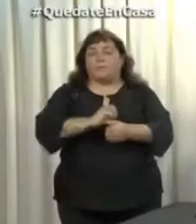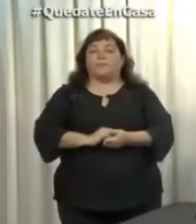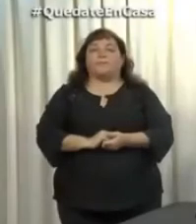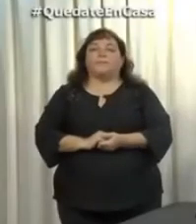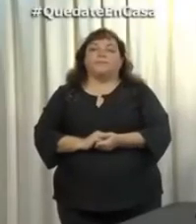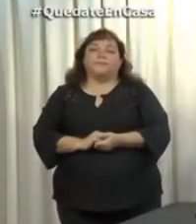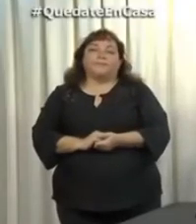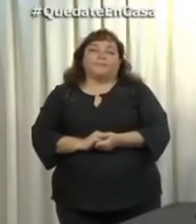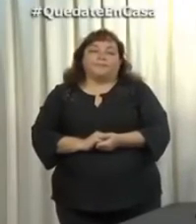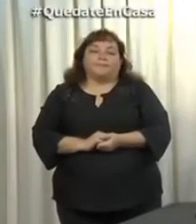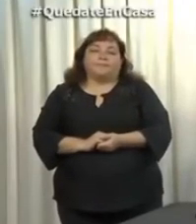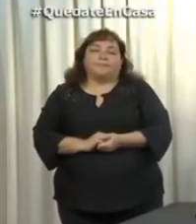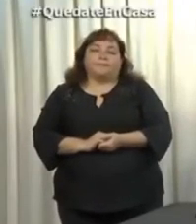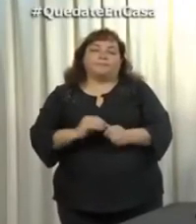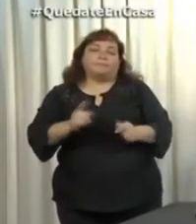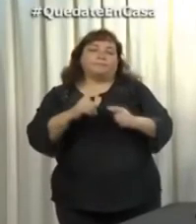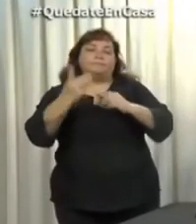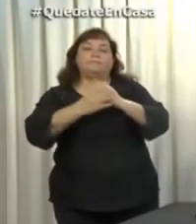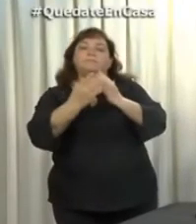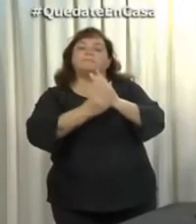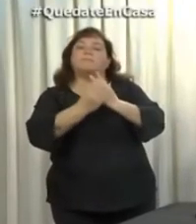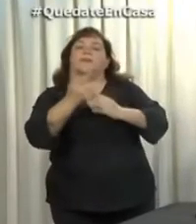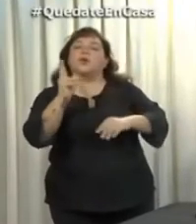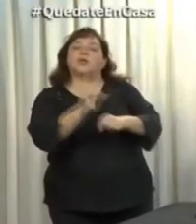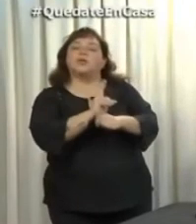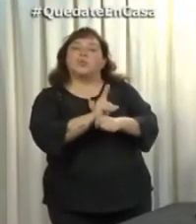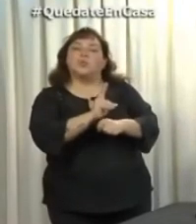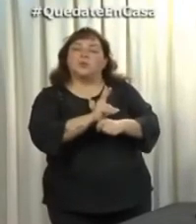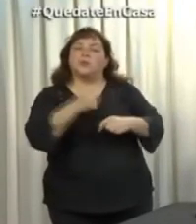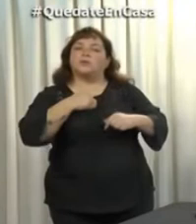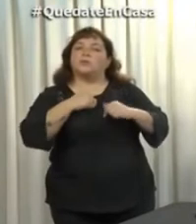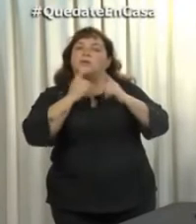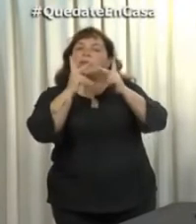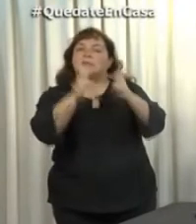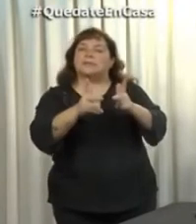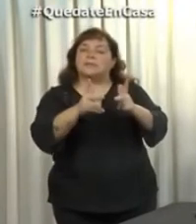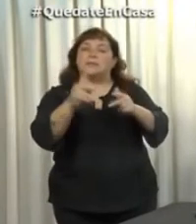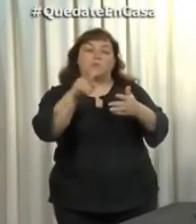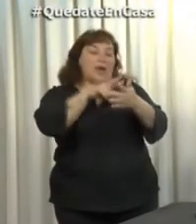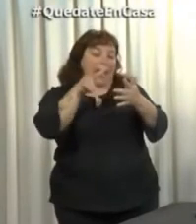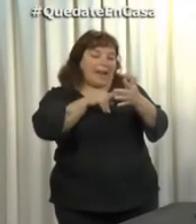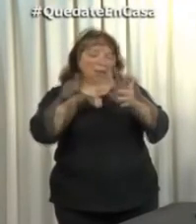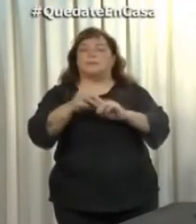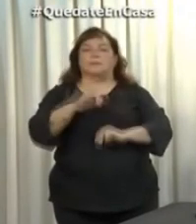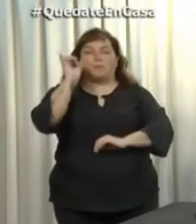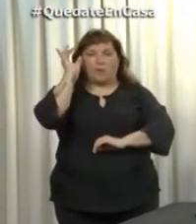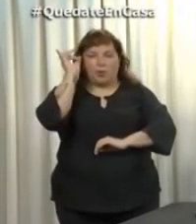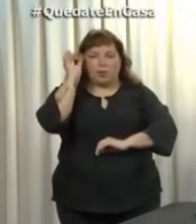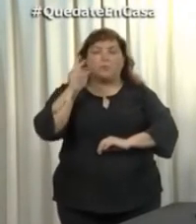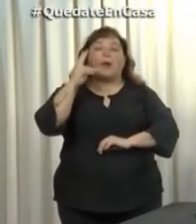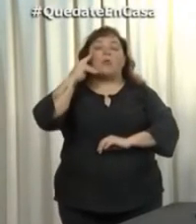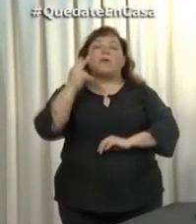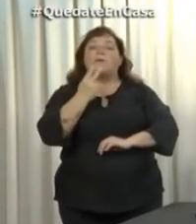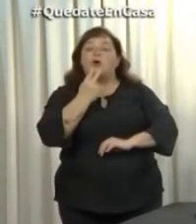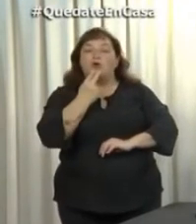Con respecto al Ministerio de Seguridad, les voy a dar algunos datos, voy a leer para ser preciso. Al 911